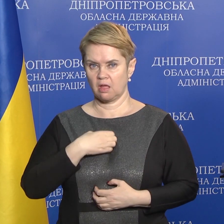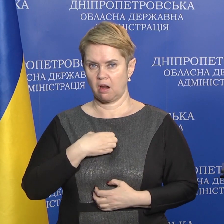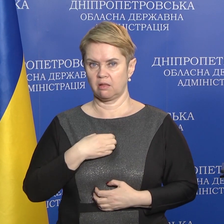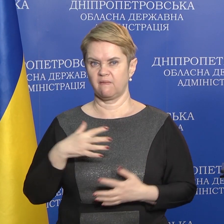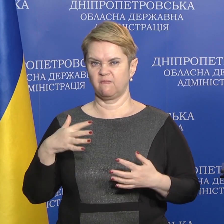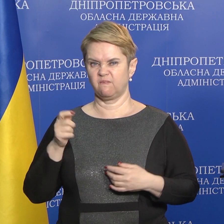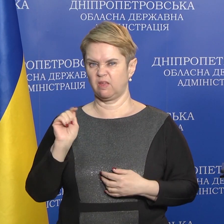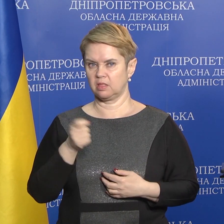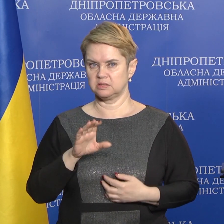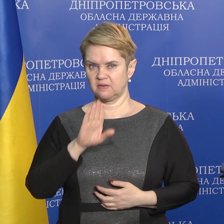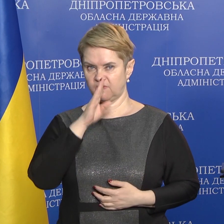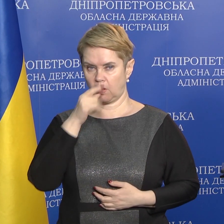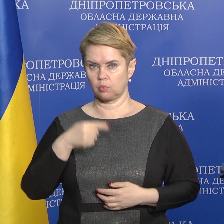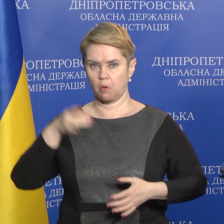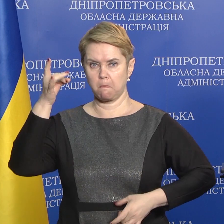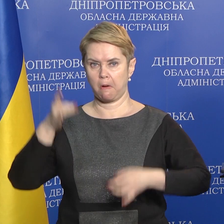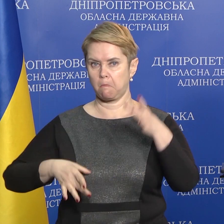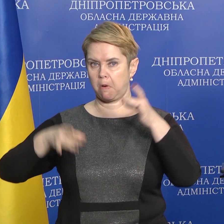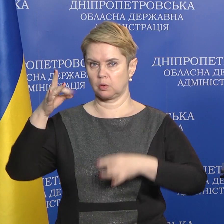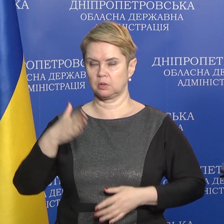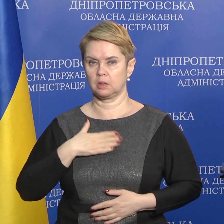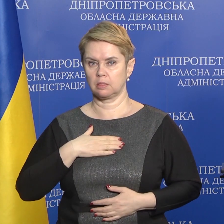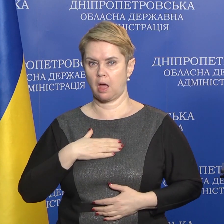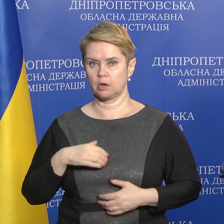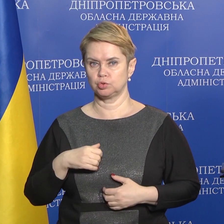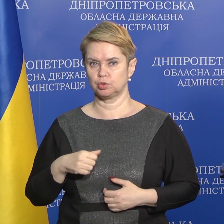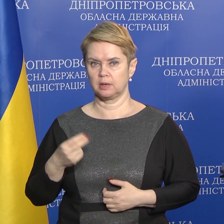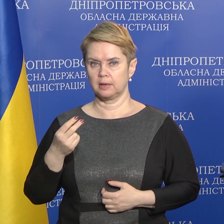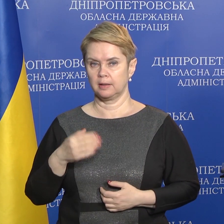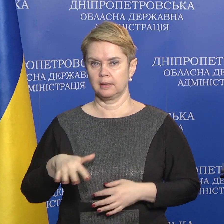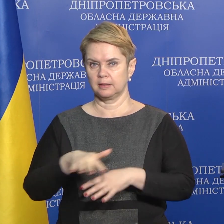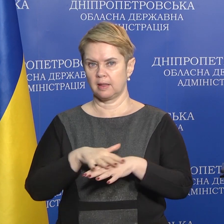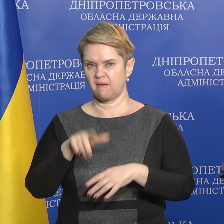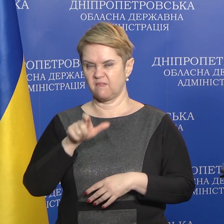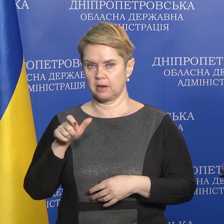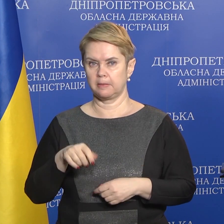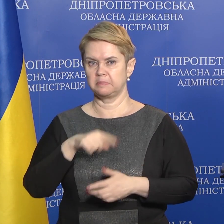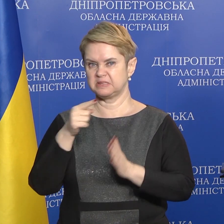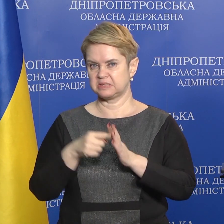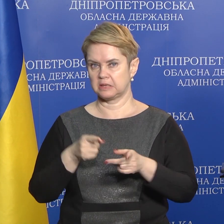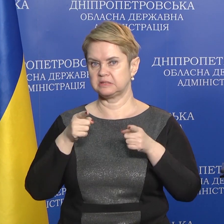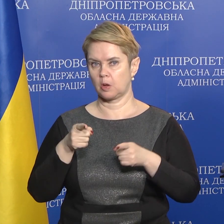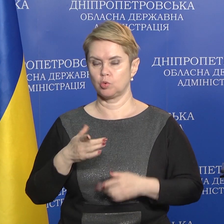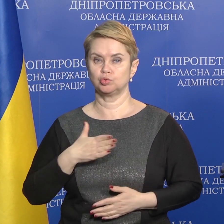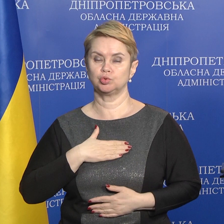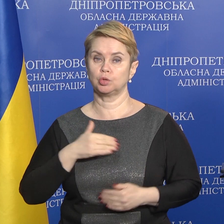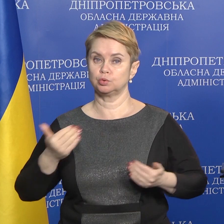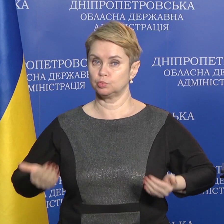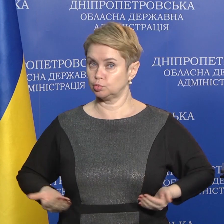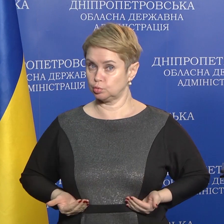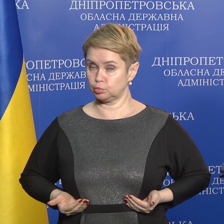ворогом, який бомбардує наші мирні міста та загрожує нашому життю.